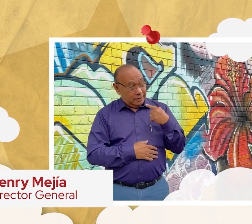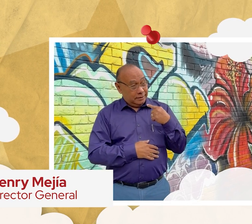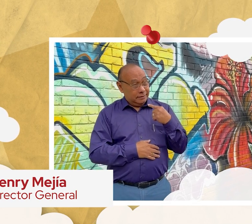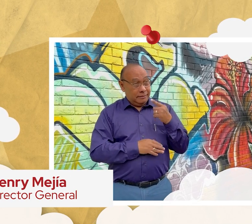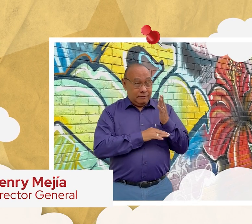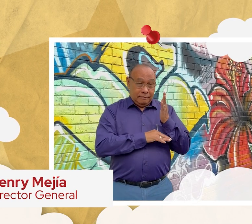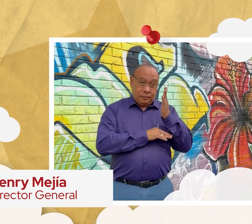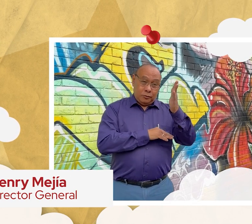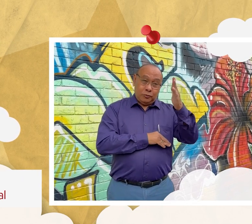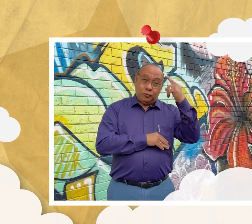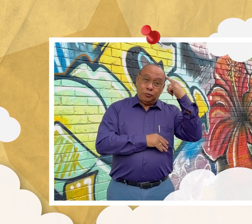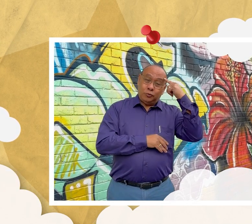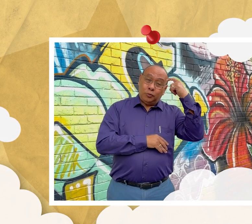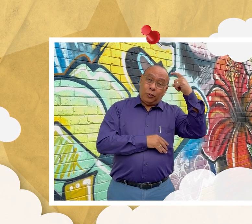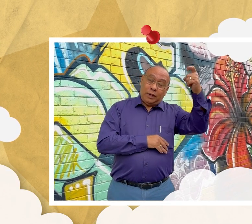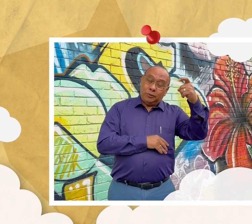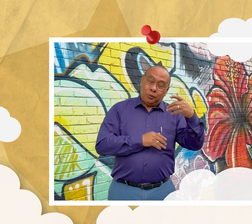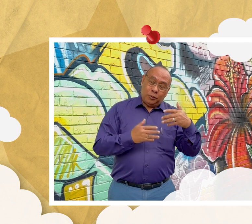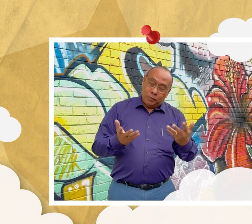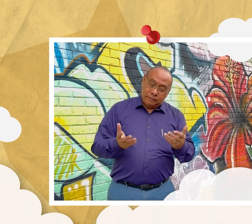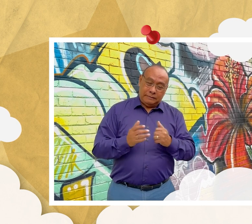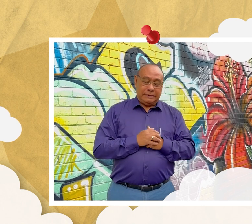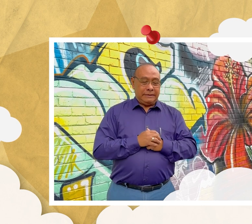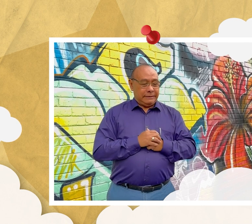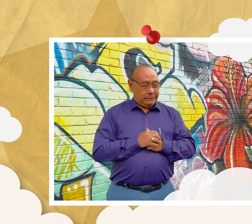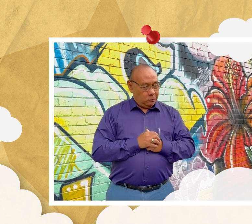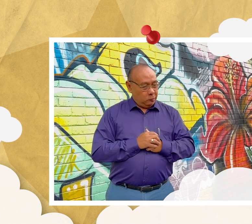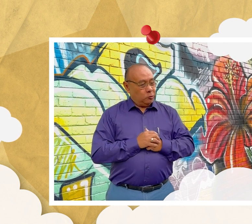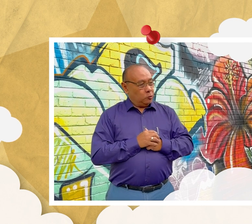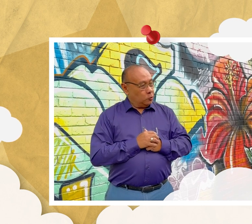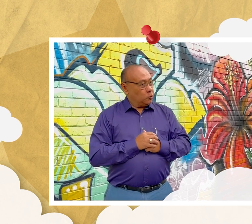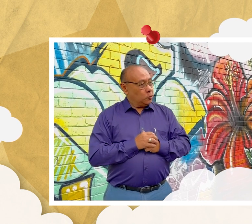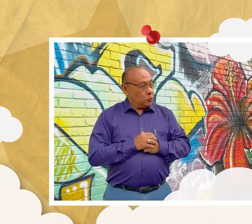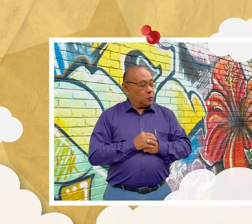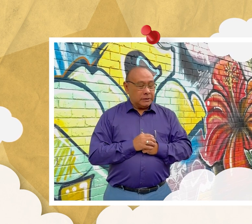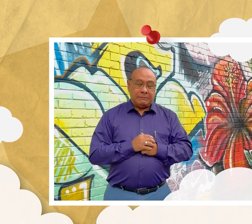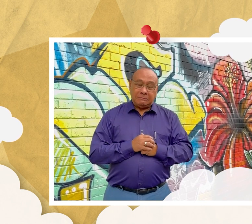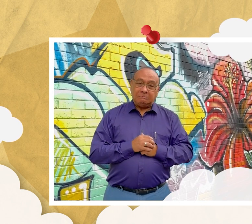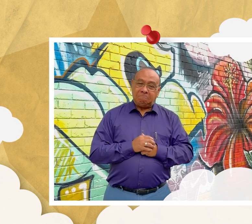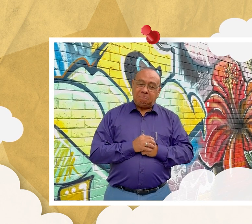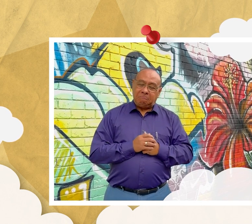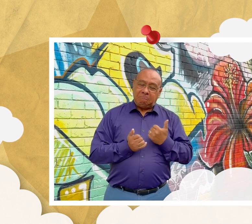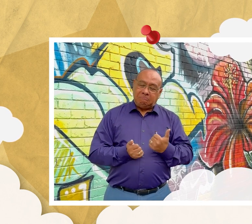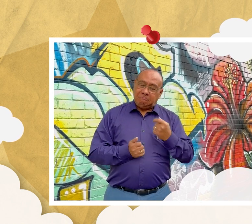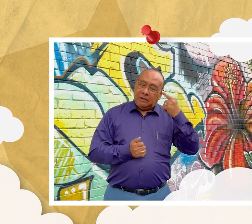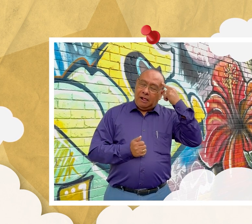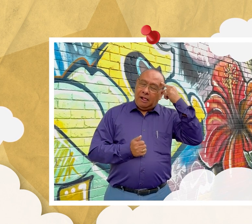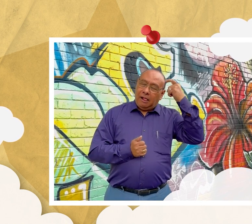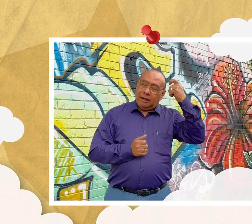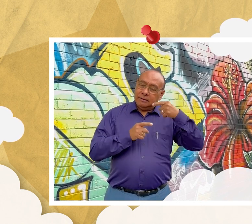sobre cuál es mi sueño para el futuro de las comunidades sordas me hace pensar que, hace 40